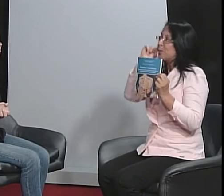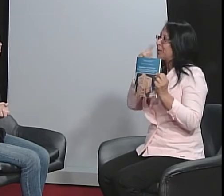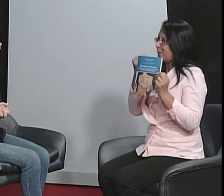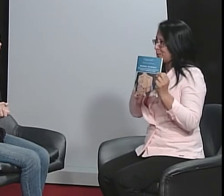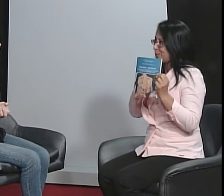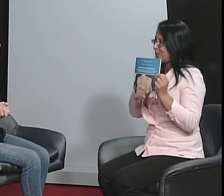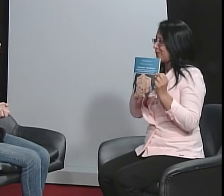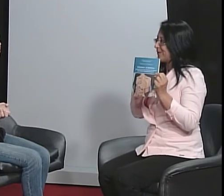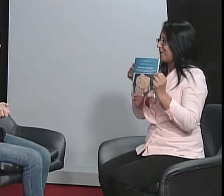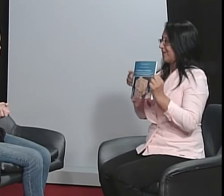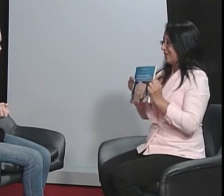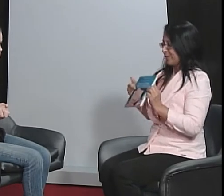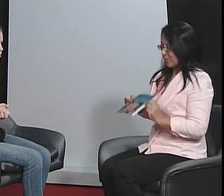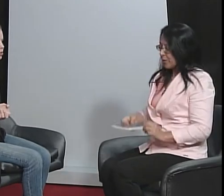É sobre índios surdos.